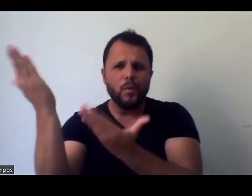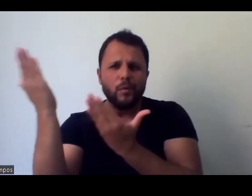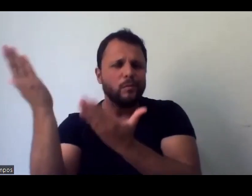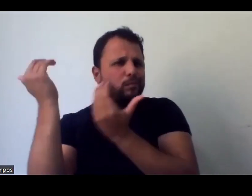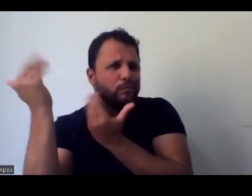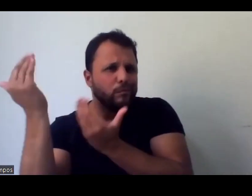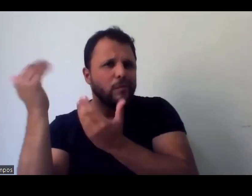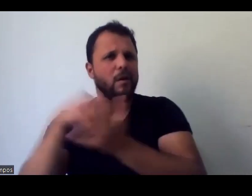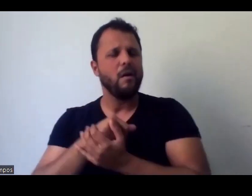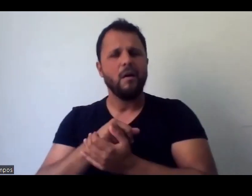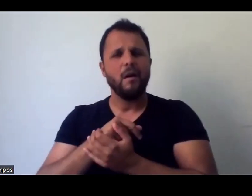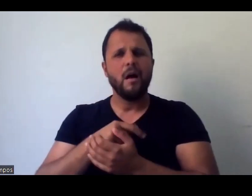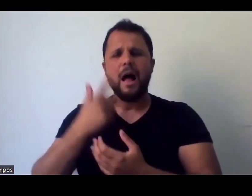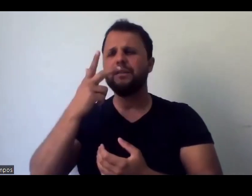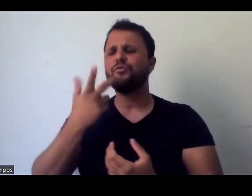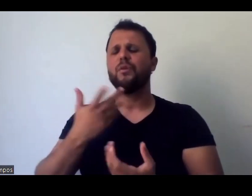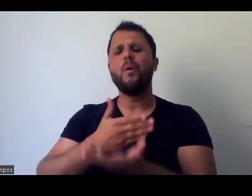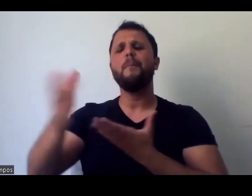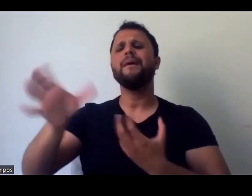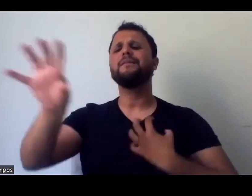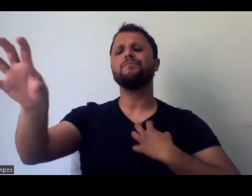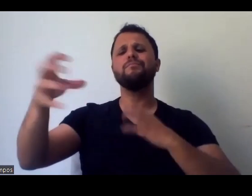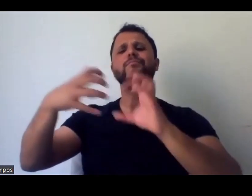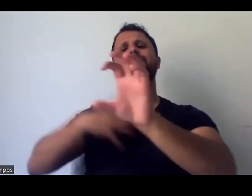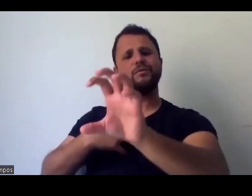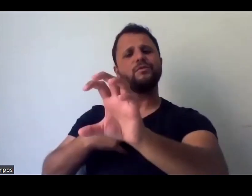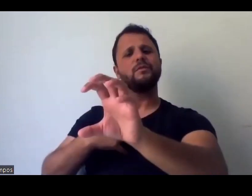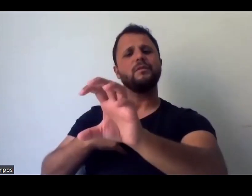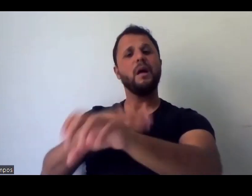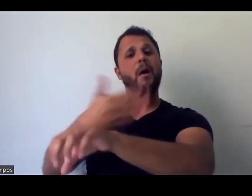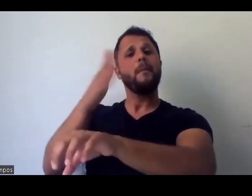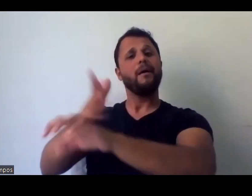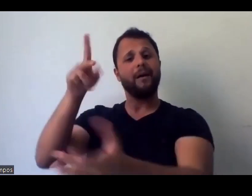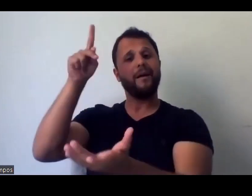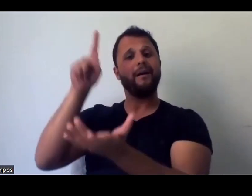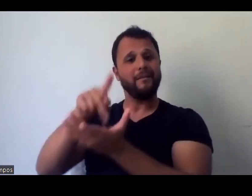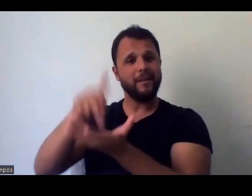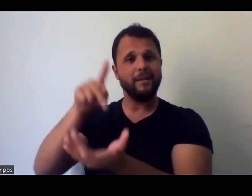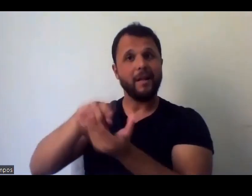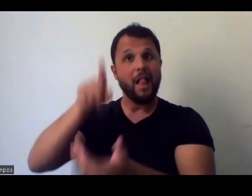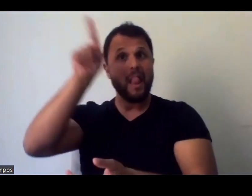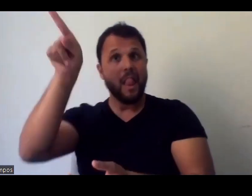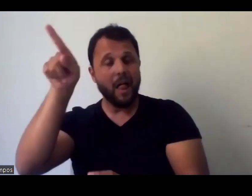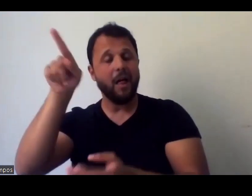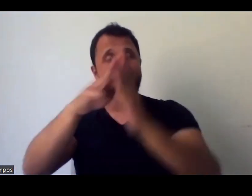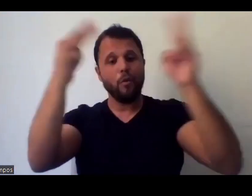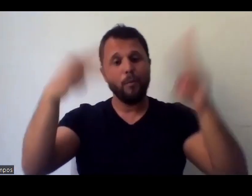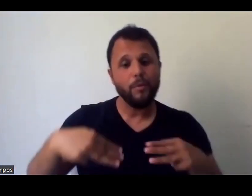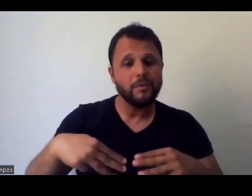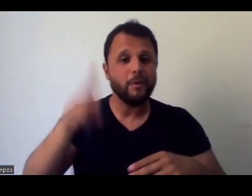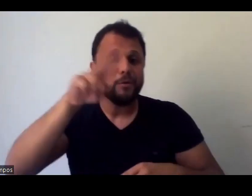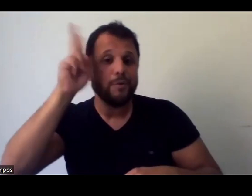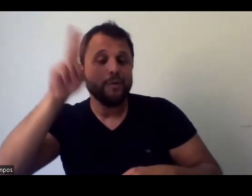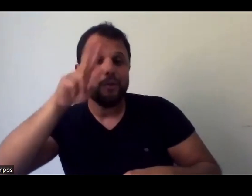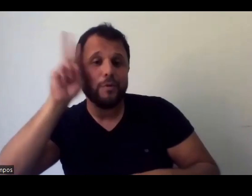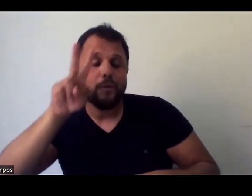postura muito mais empática, né, então, sabe, lá no Museu de Arte e História de Santa Cruz, na Califórnia, quando